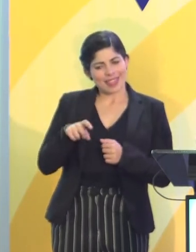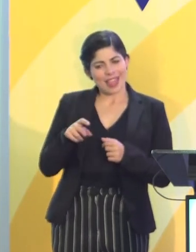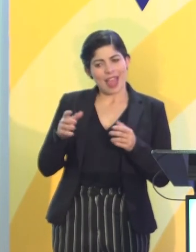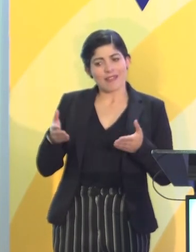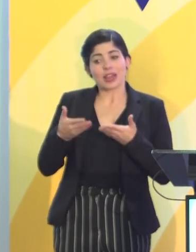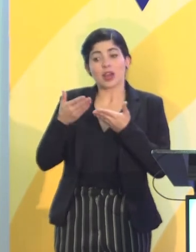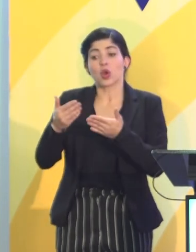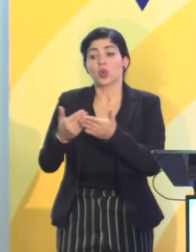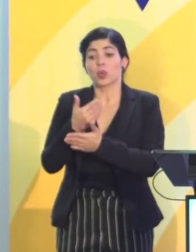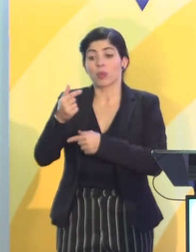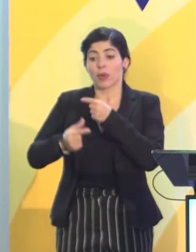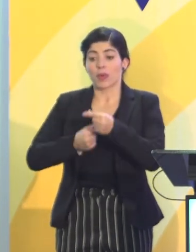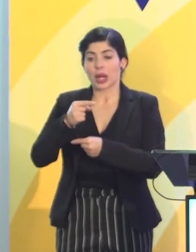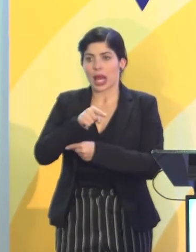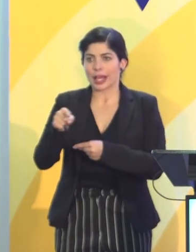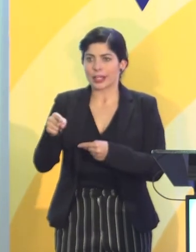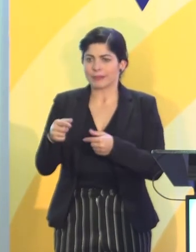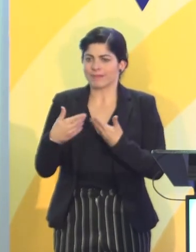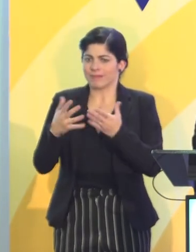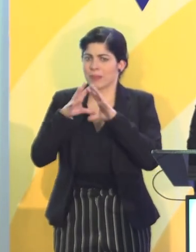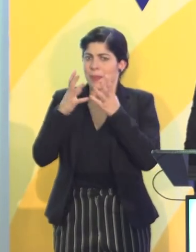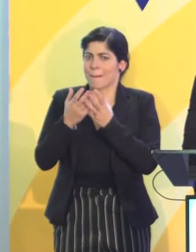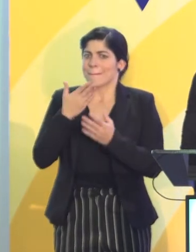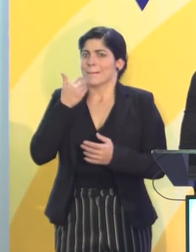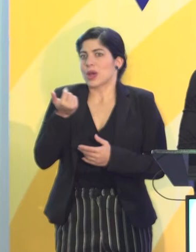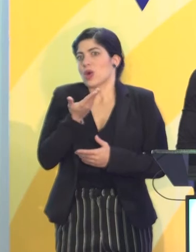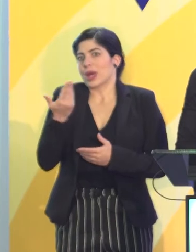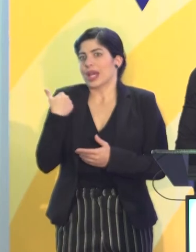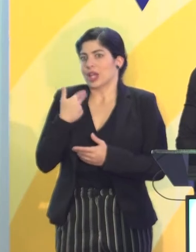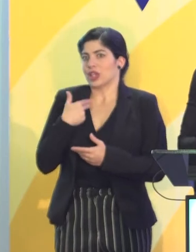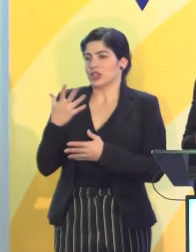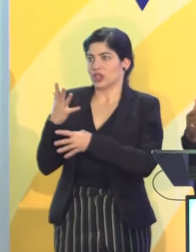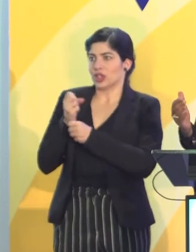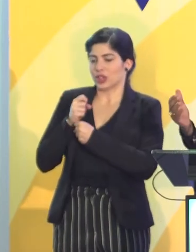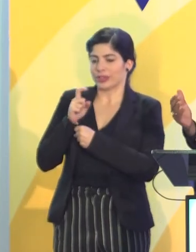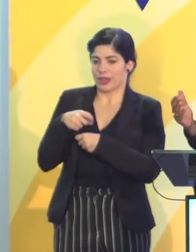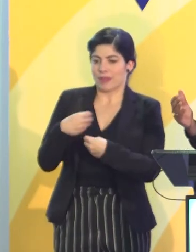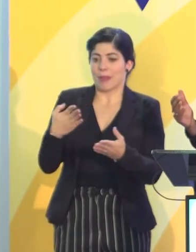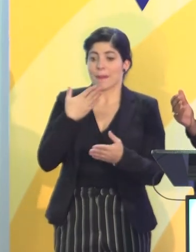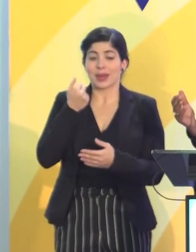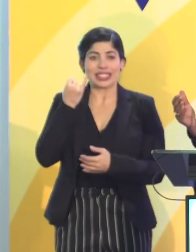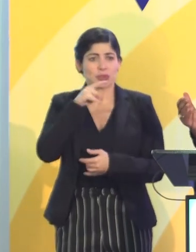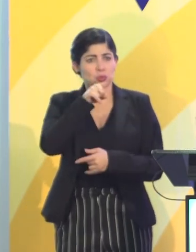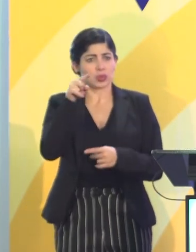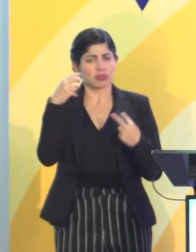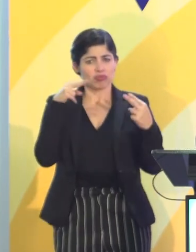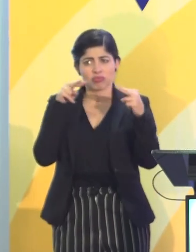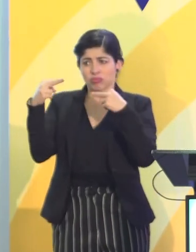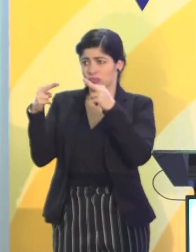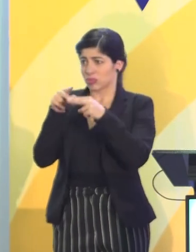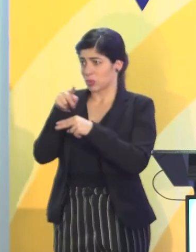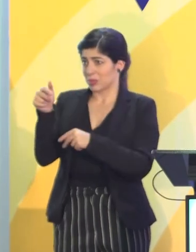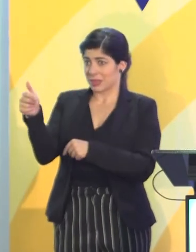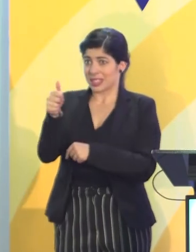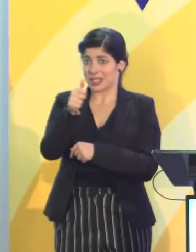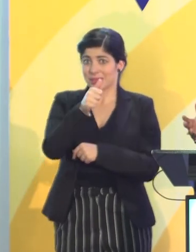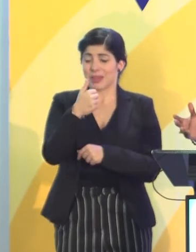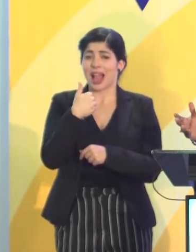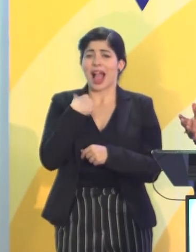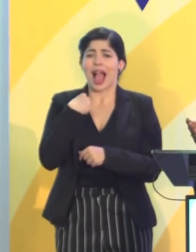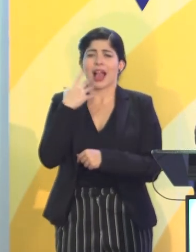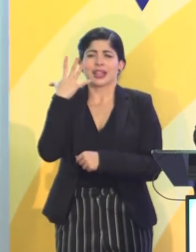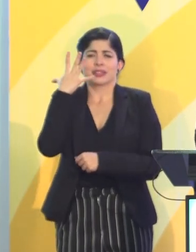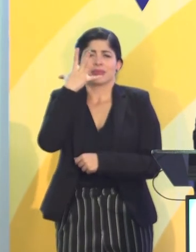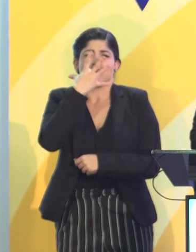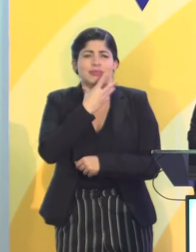entregarle a las nuevas generaciones un planeta mejor que el que recibimos. Aquí, si ustedes se vuelven a ver entre ustedes mismos, además hay una cosa